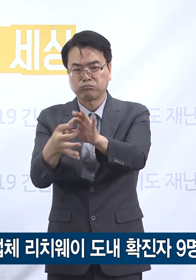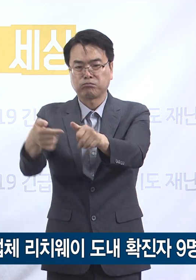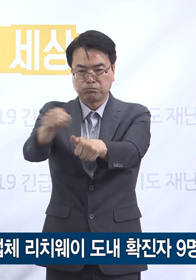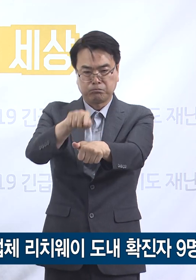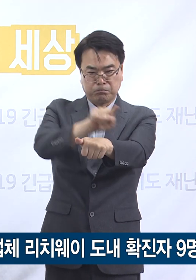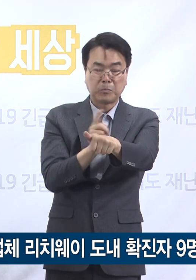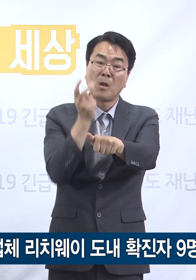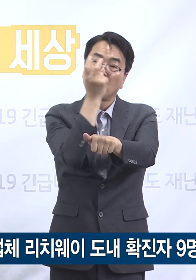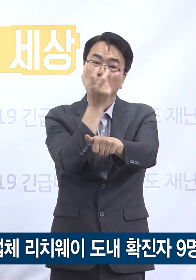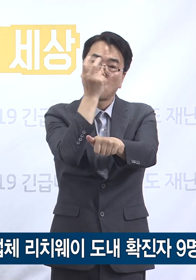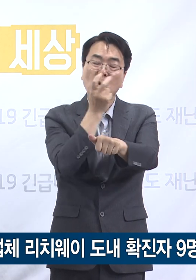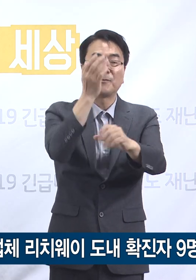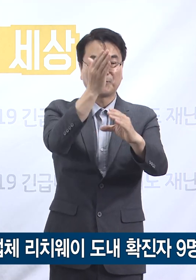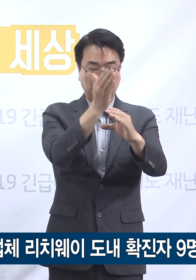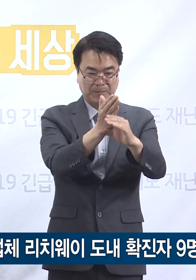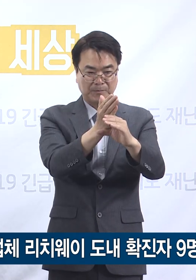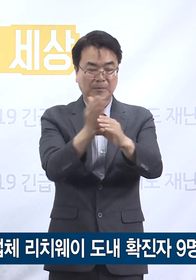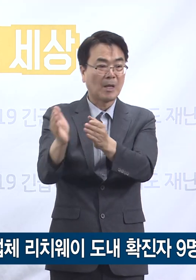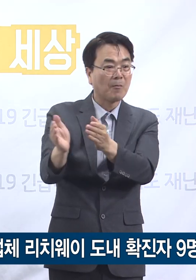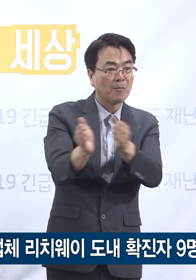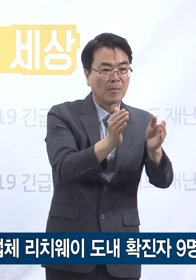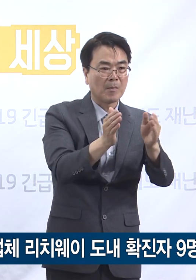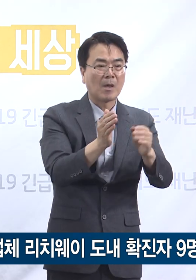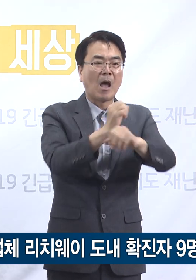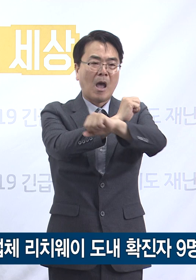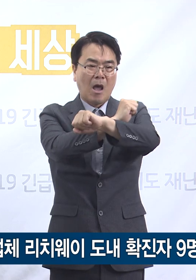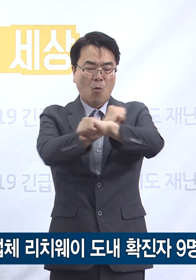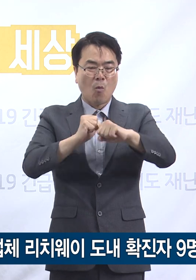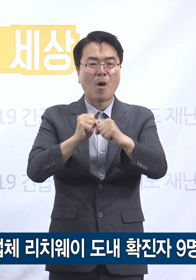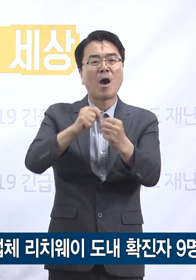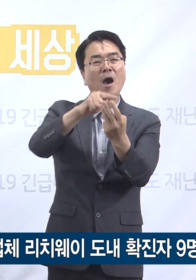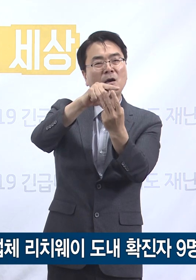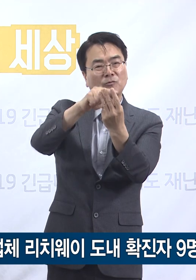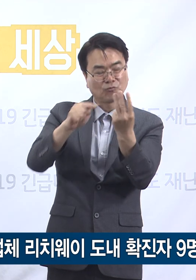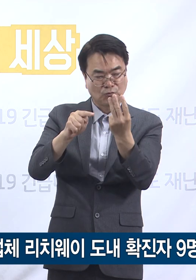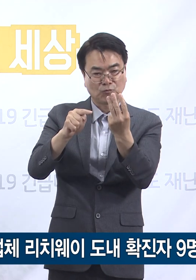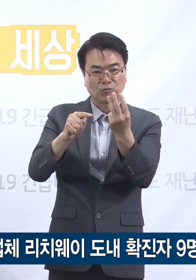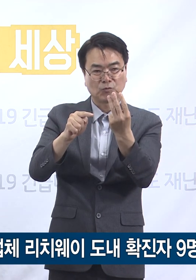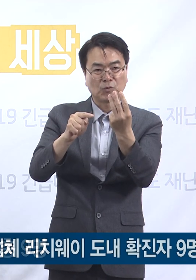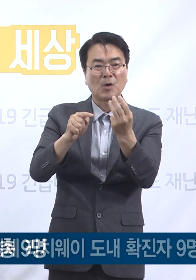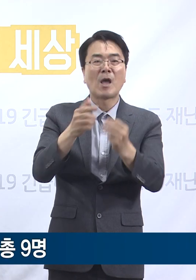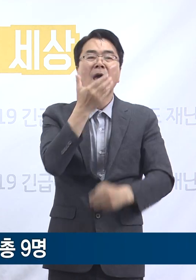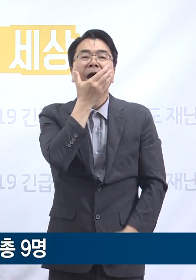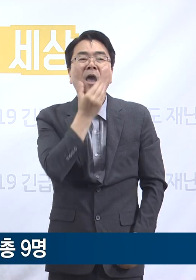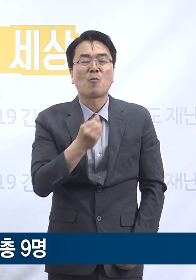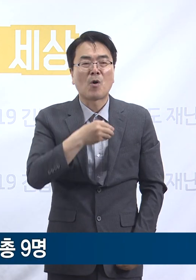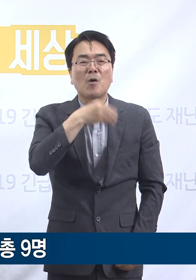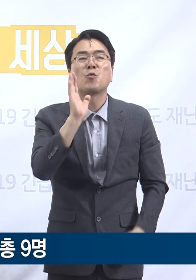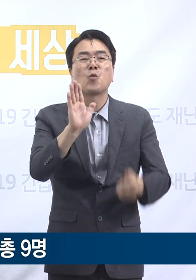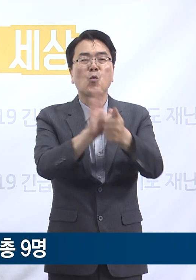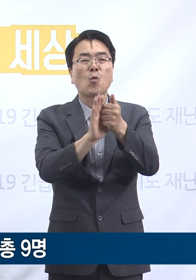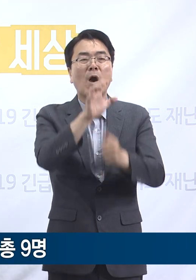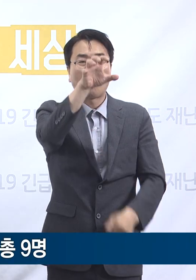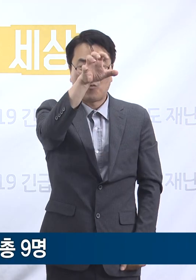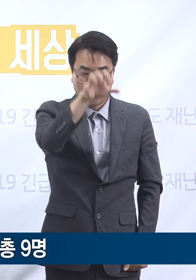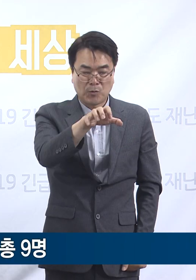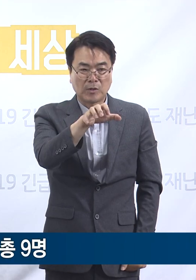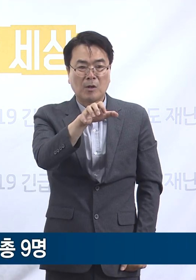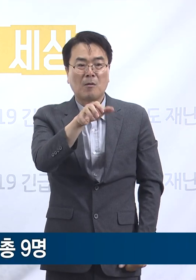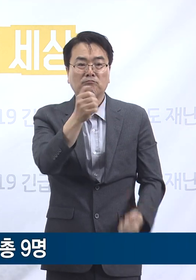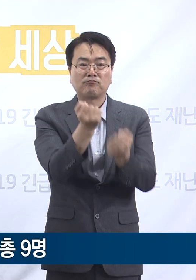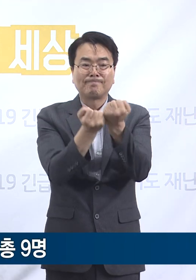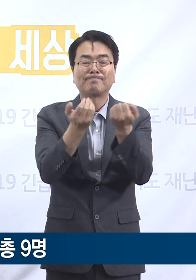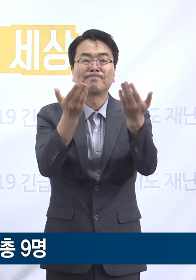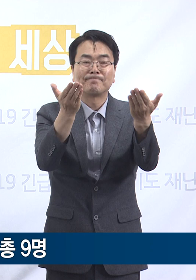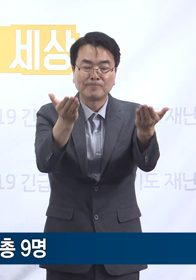광주시 행복한 요양원 확진 상황에 대해 말씀드리겠습니다. 광주 행복한 요양원 관련